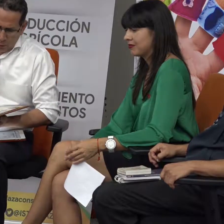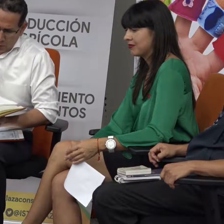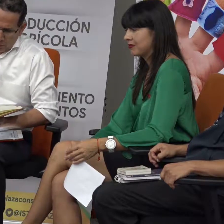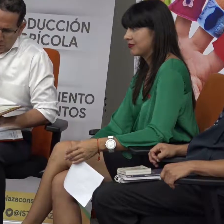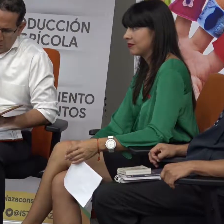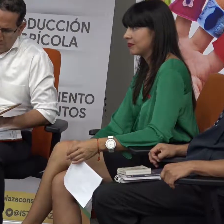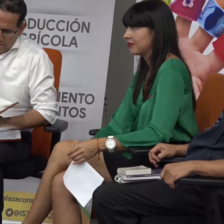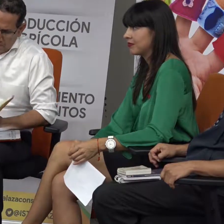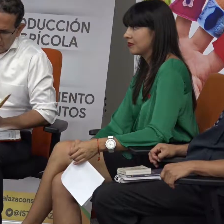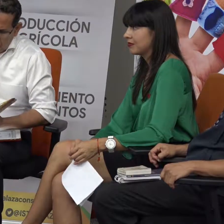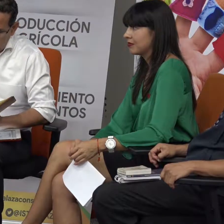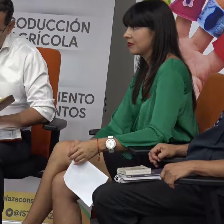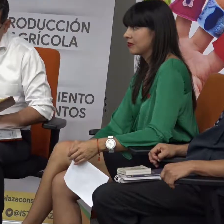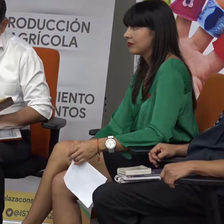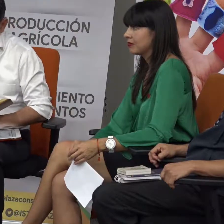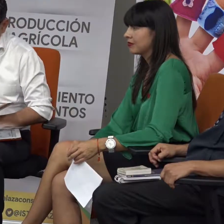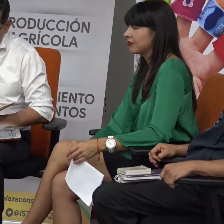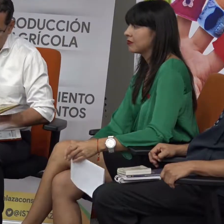yo considero